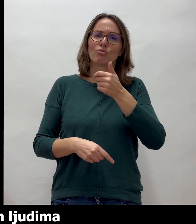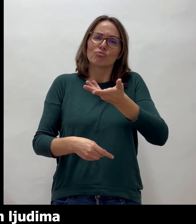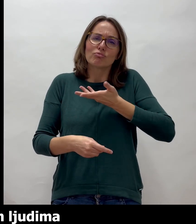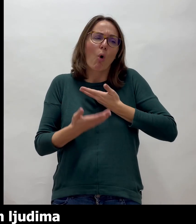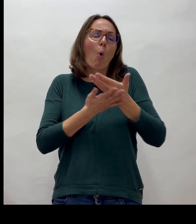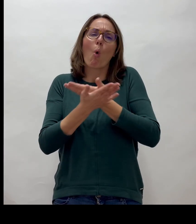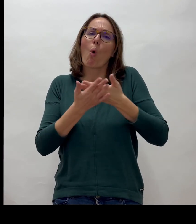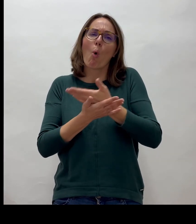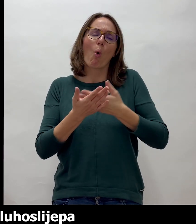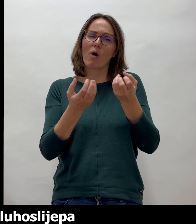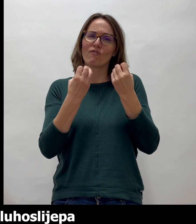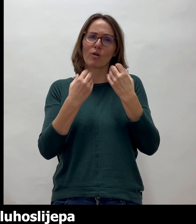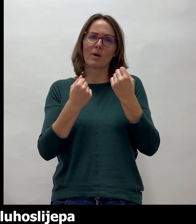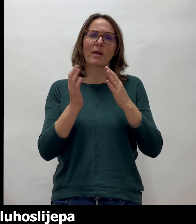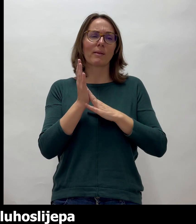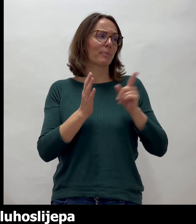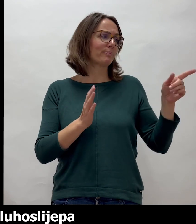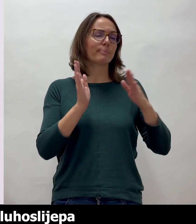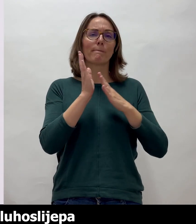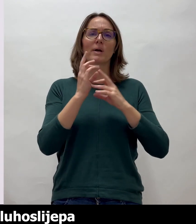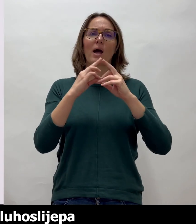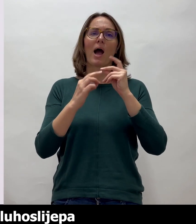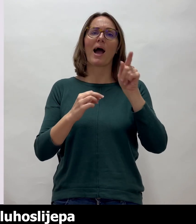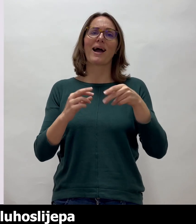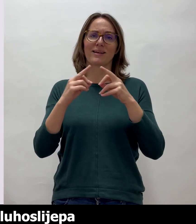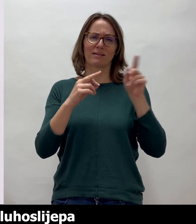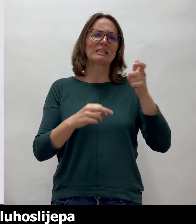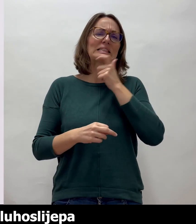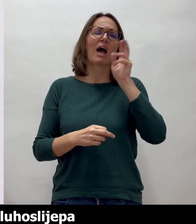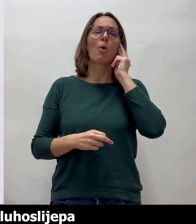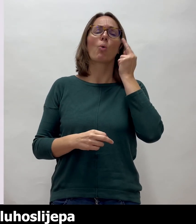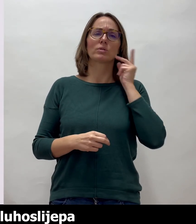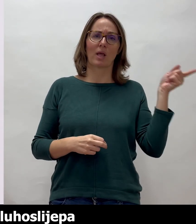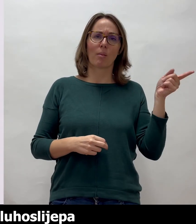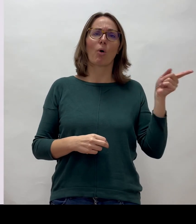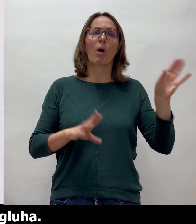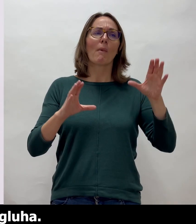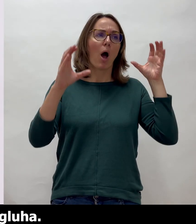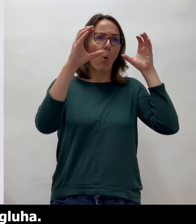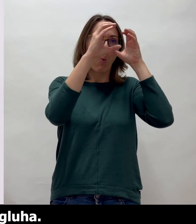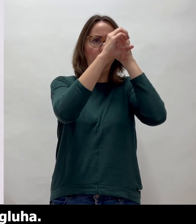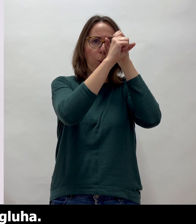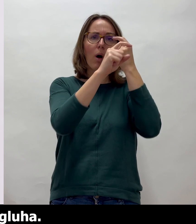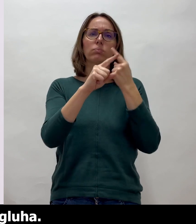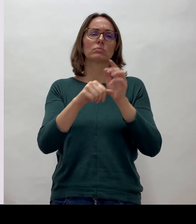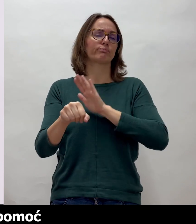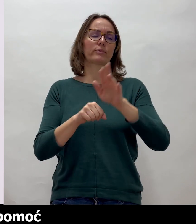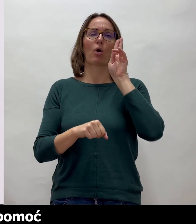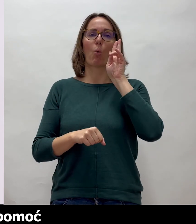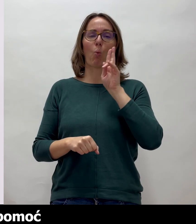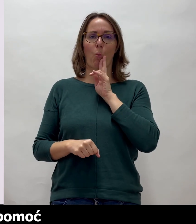Osnovne informacije. Marija je starija gluhoslijepa osoba koja ima tunelski vid i potpuno je gluha.